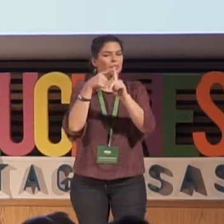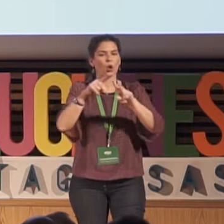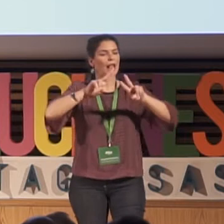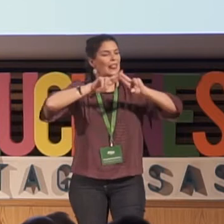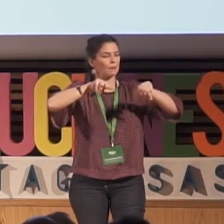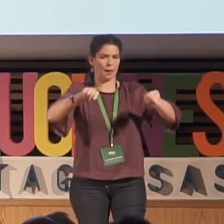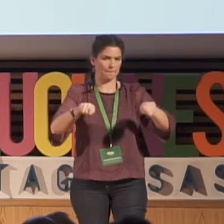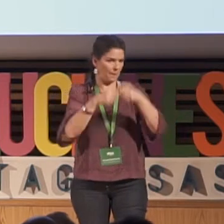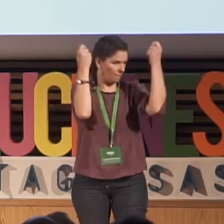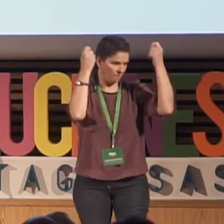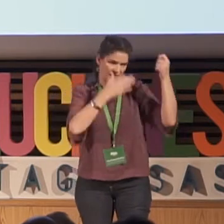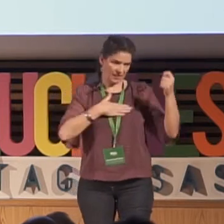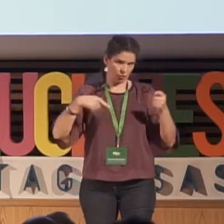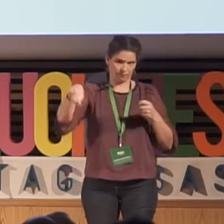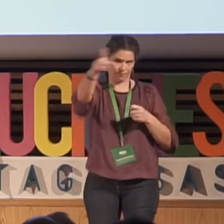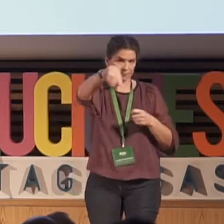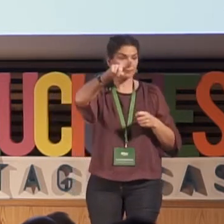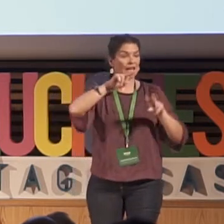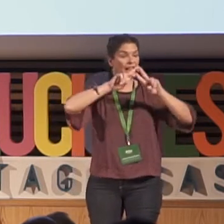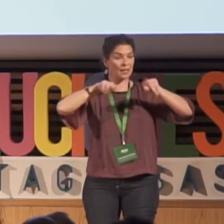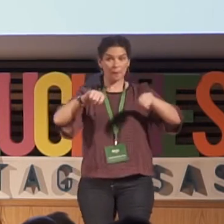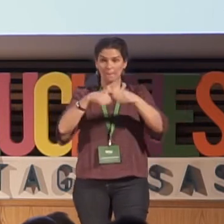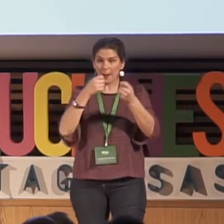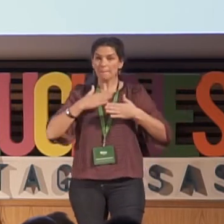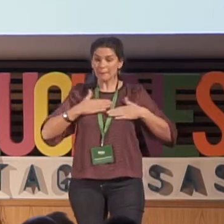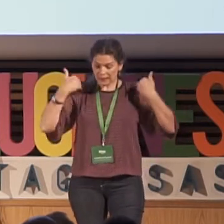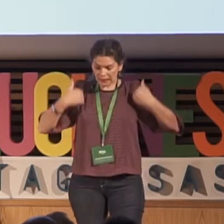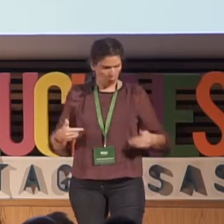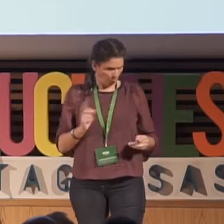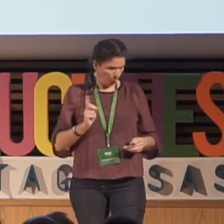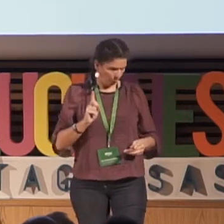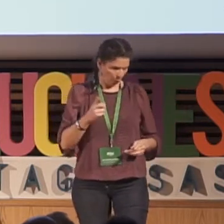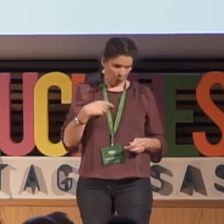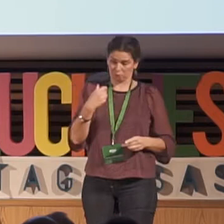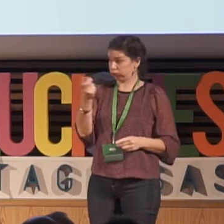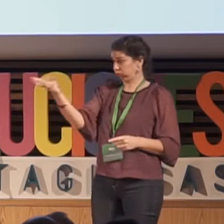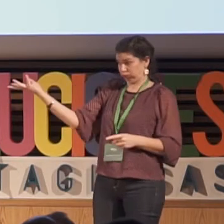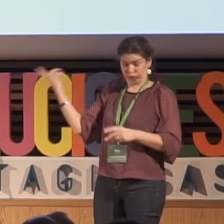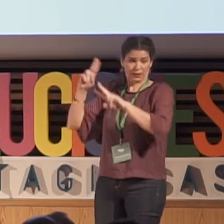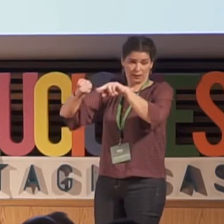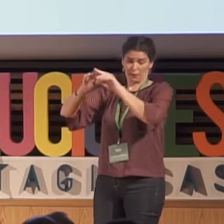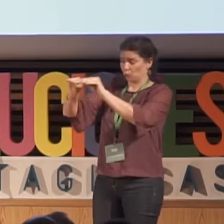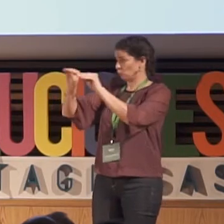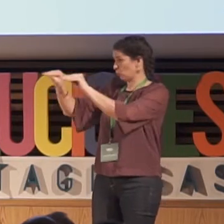tenido que seleccionar el tema de los estigmas, me gustaría romper con todos los estigmas, no solo el mío, sino el de toda